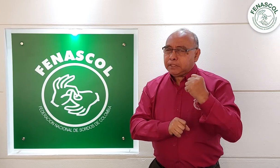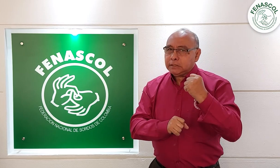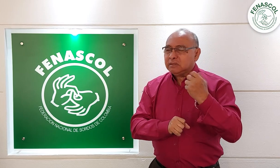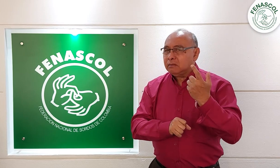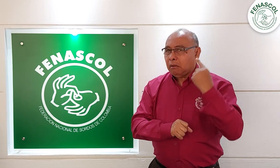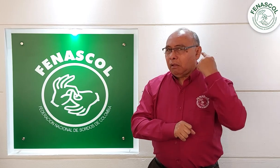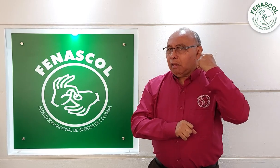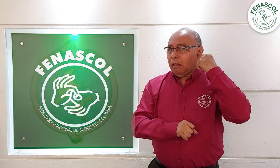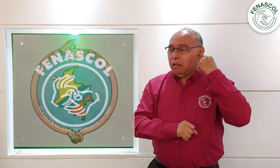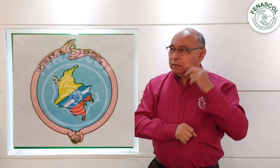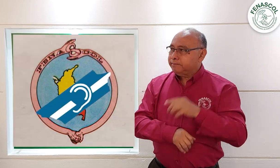auditivo.